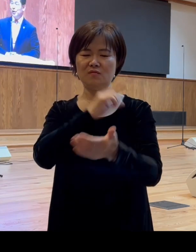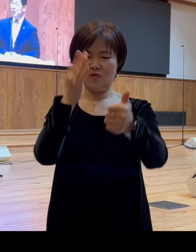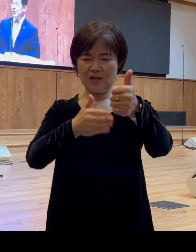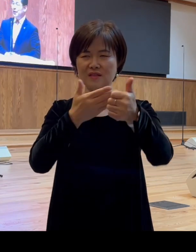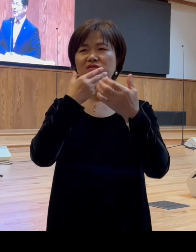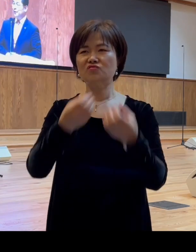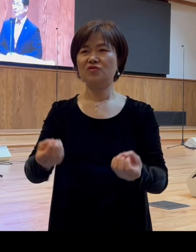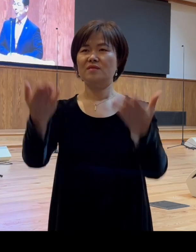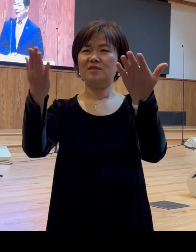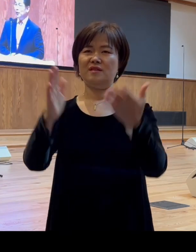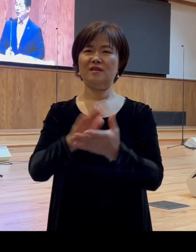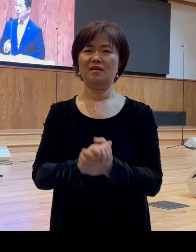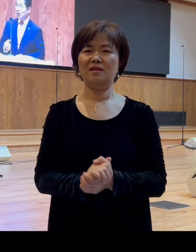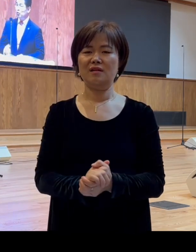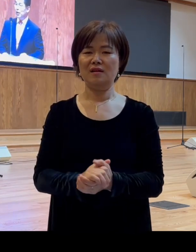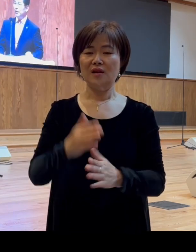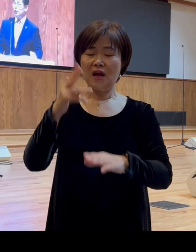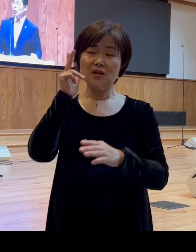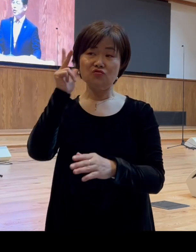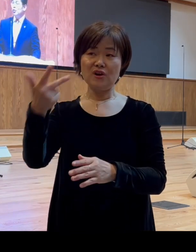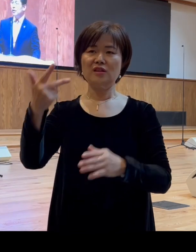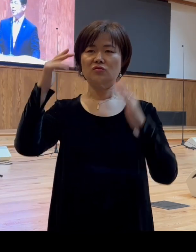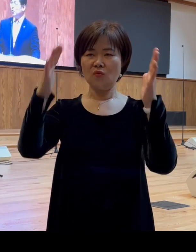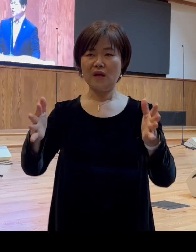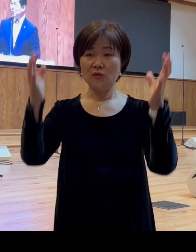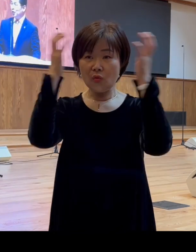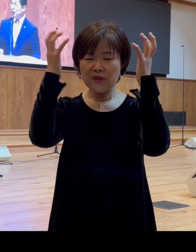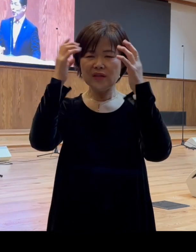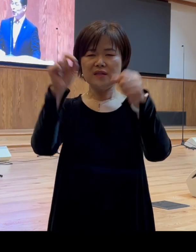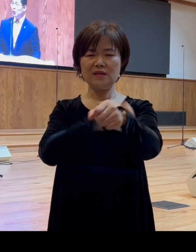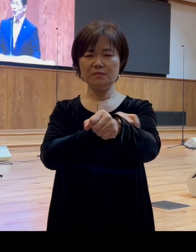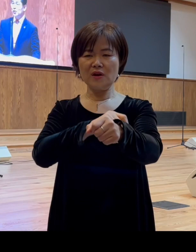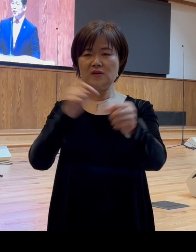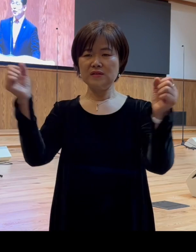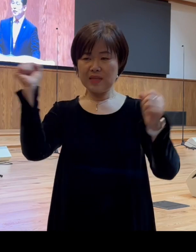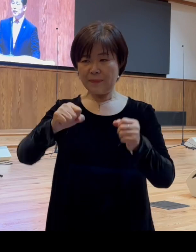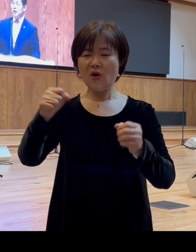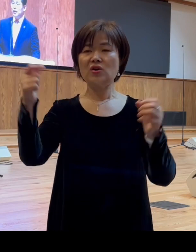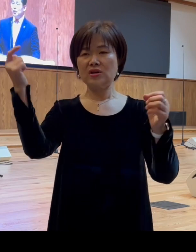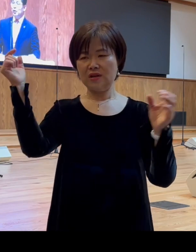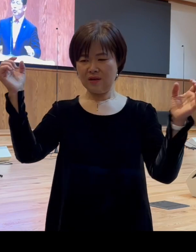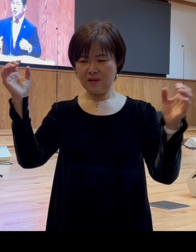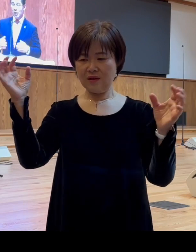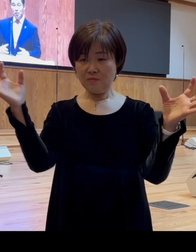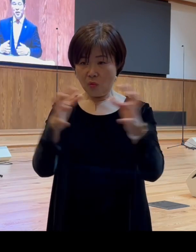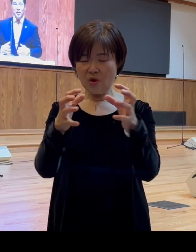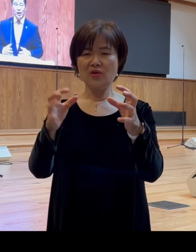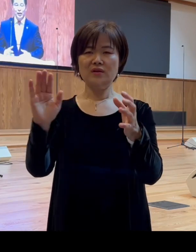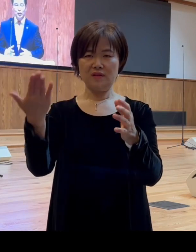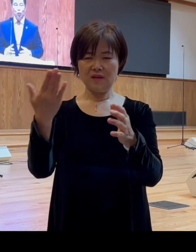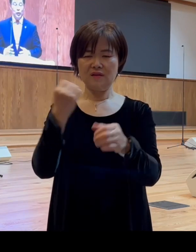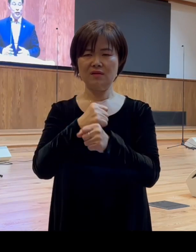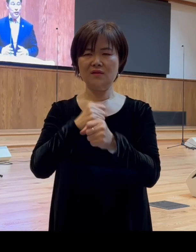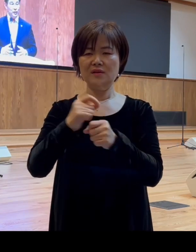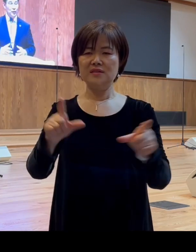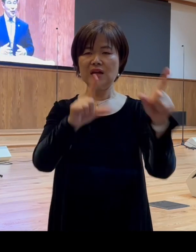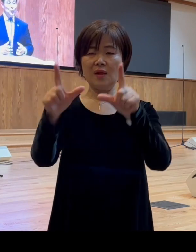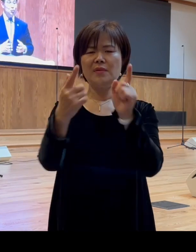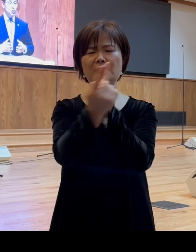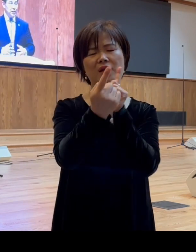우리가 이번 한 주간 고난 주간 특별 새벽기도회로 모여서 정말 우리 삶에 당한 고난을 묵상하고